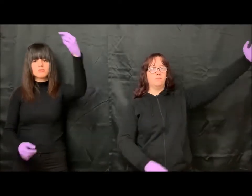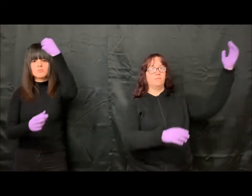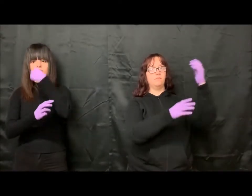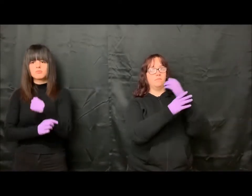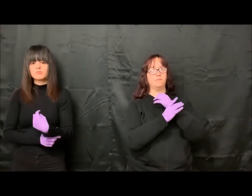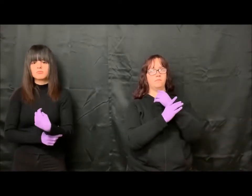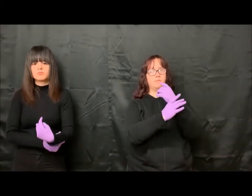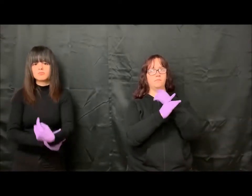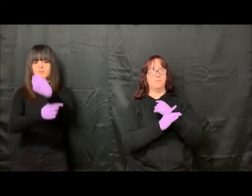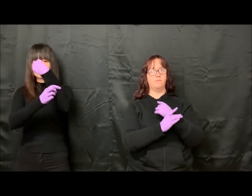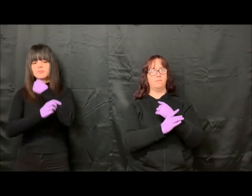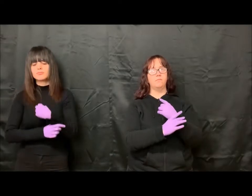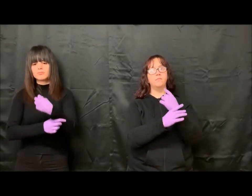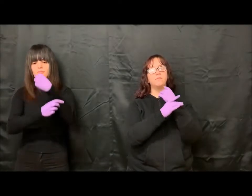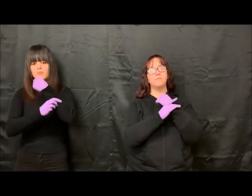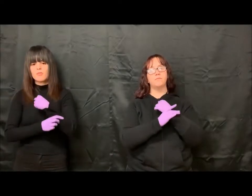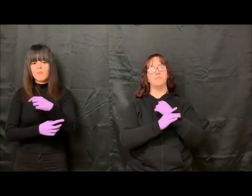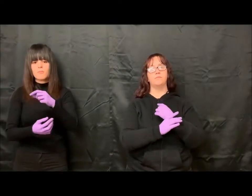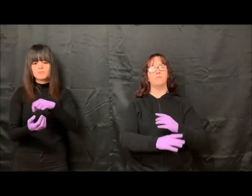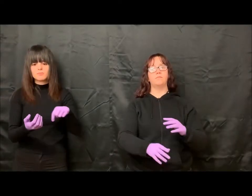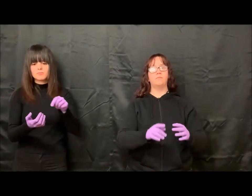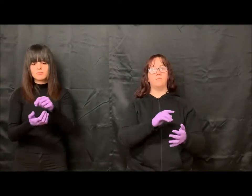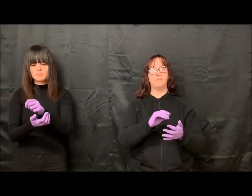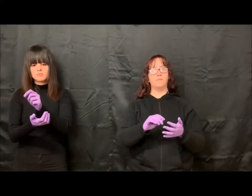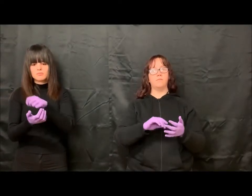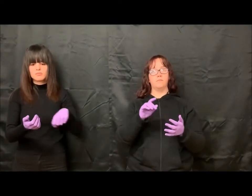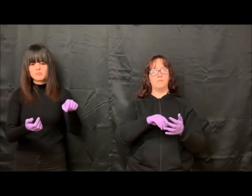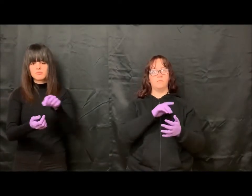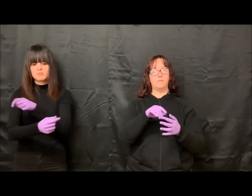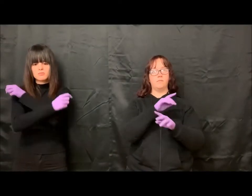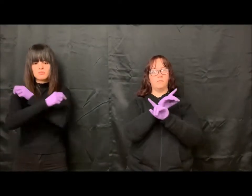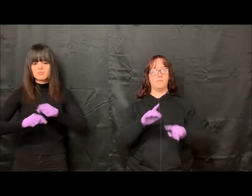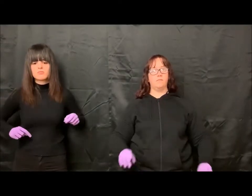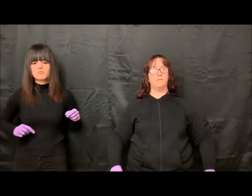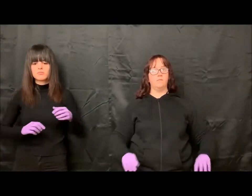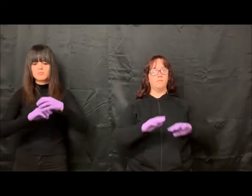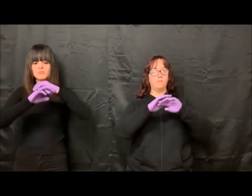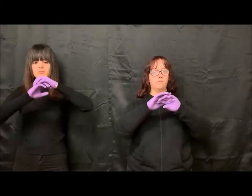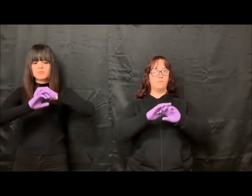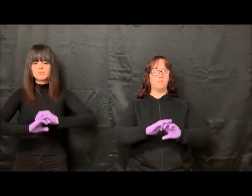castigo que se me impone, un verso que me tacha y me anula